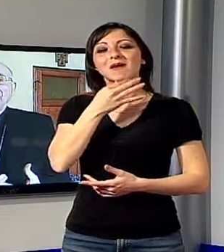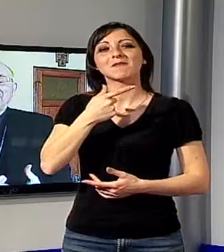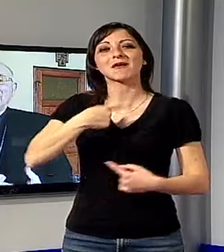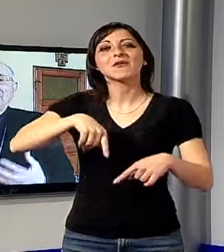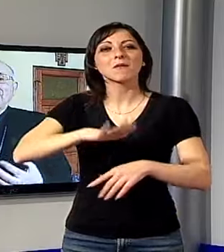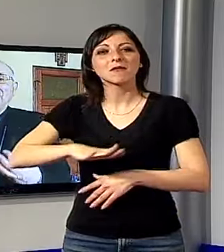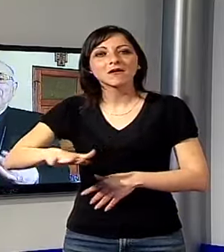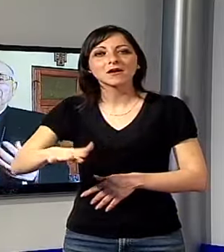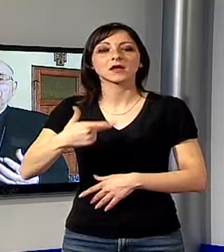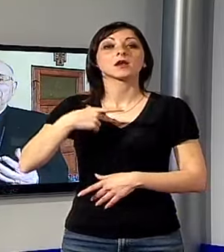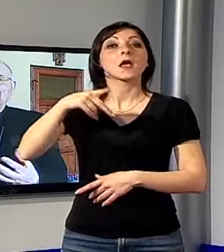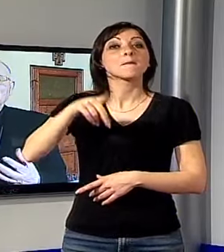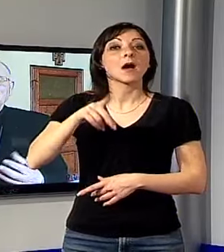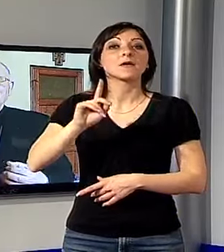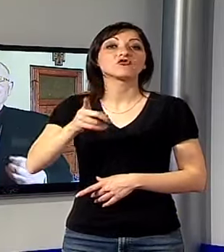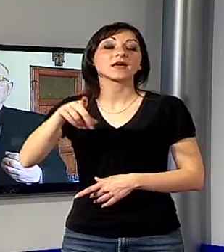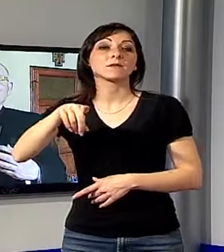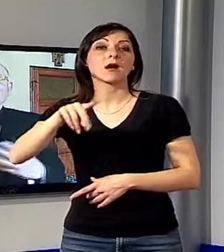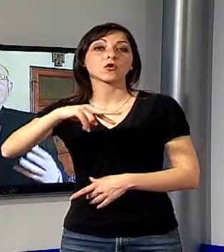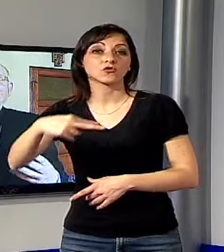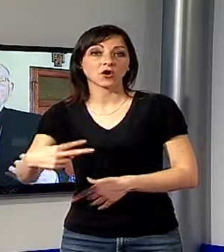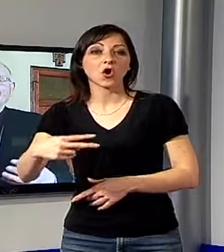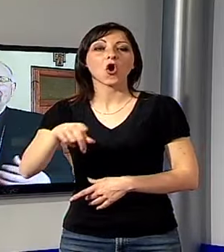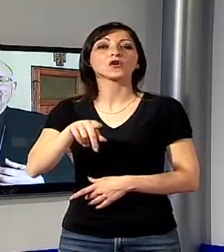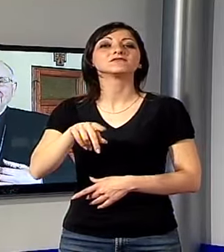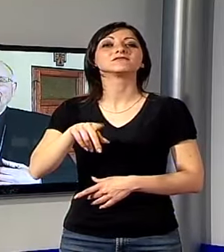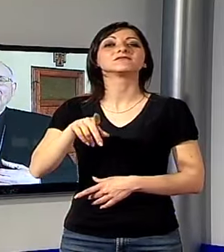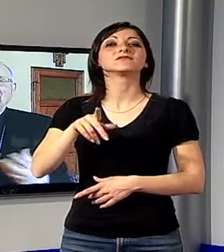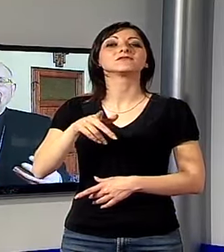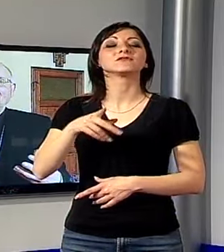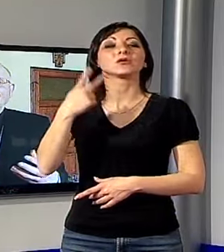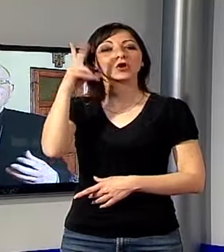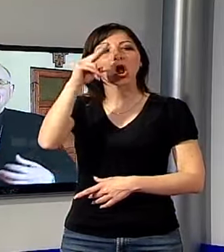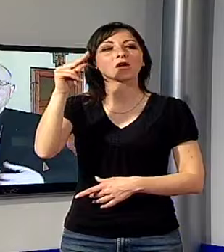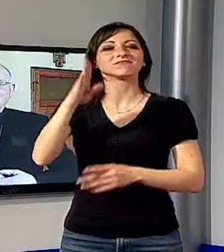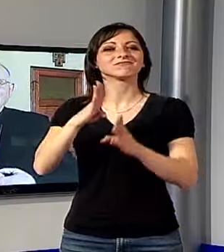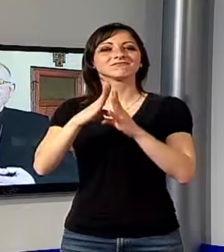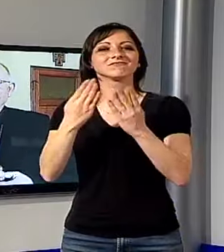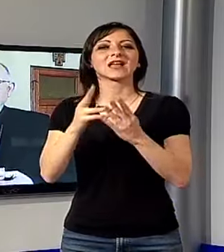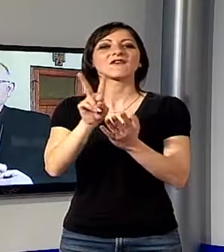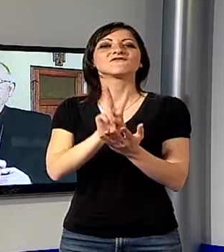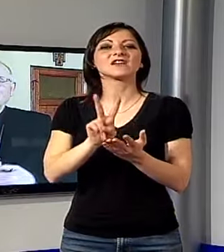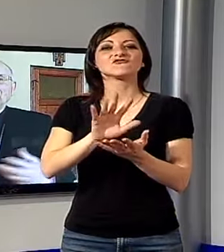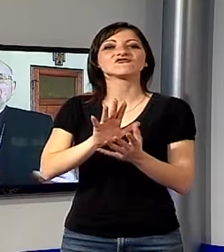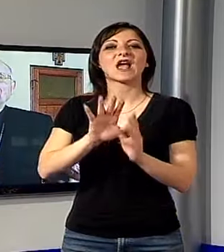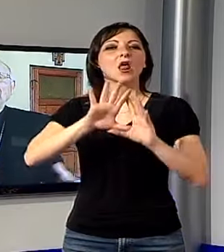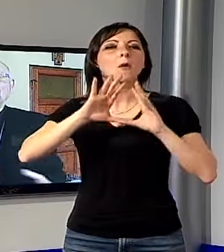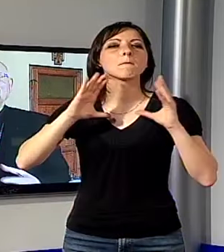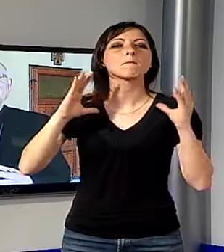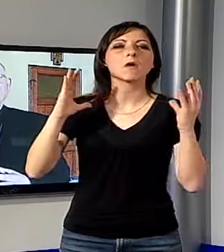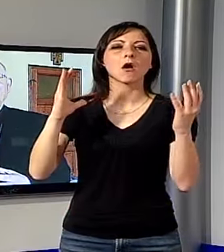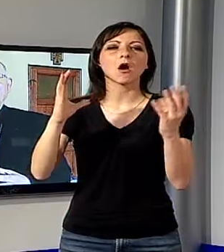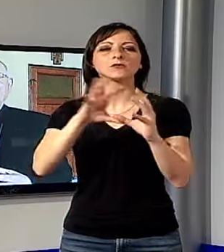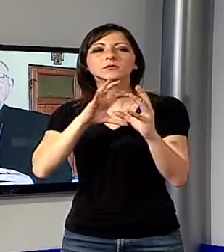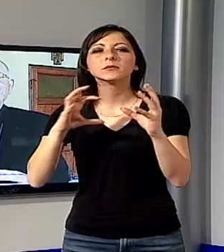Papa Giovanni Paolo II, cioè un gigante del Vangelo, ha portato il Vangelo, è corso in ogni angolo